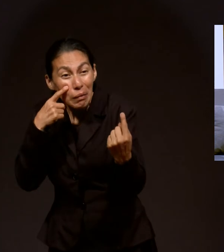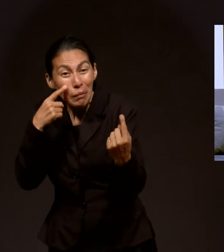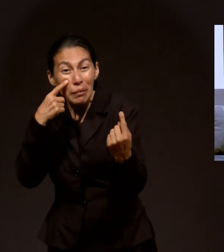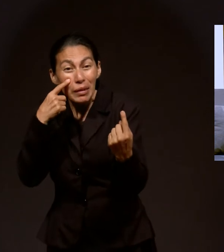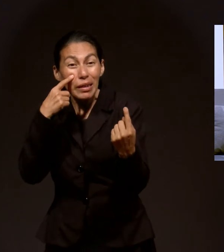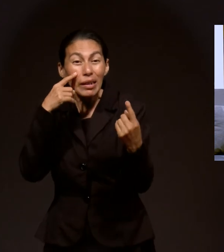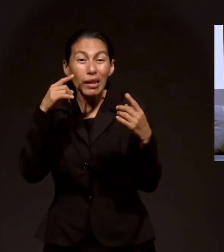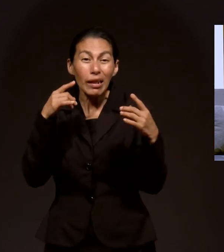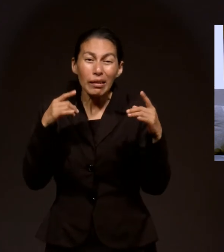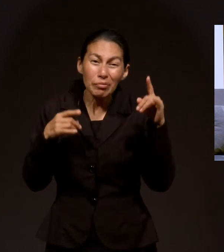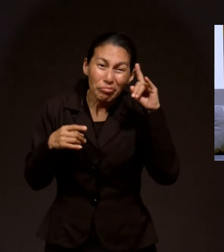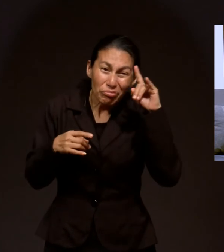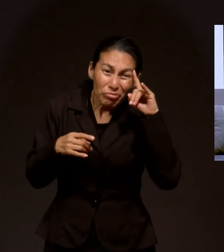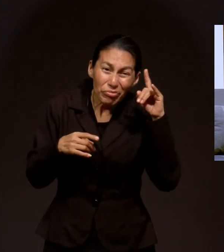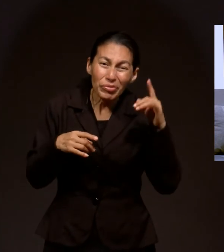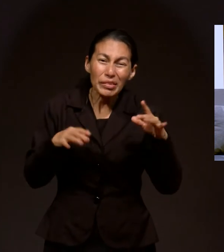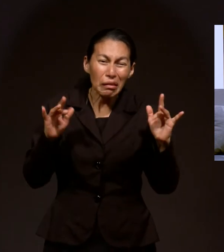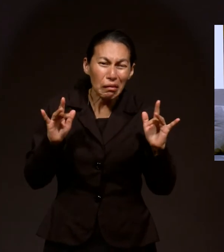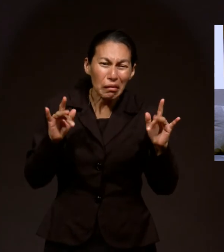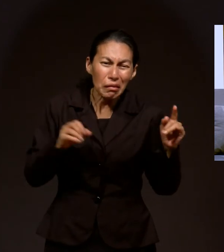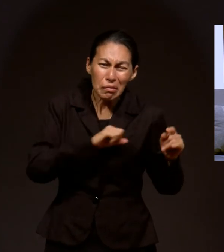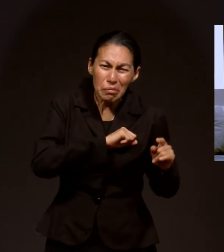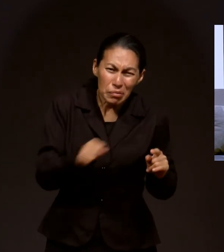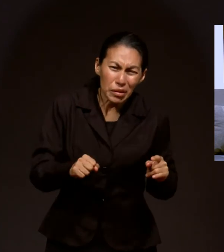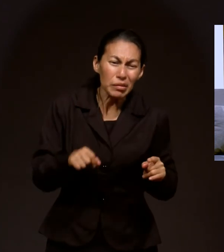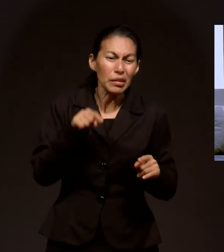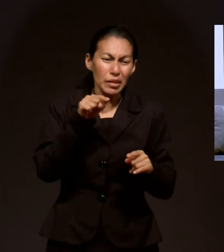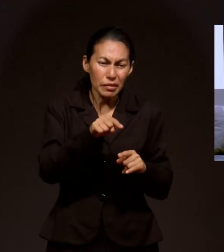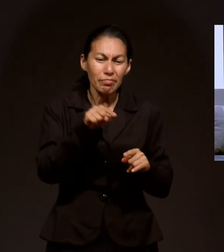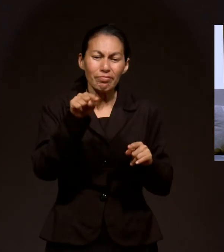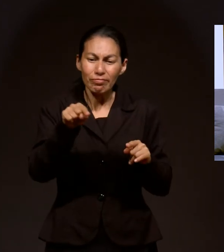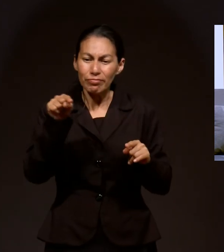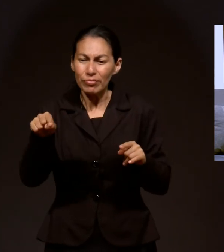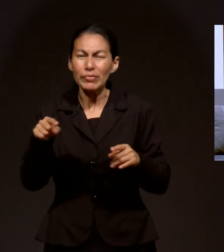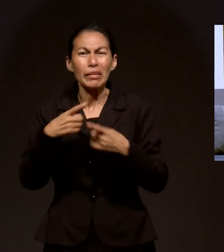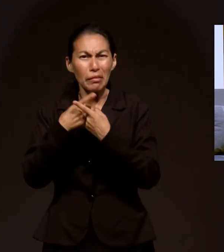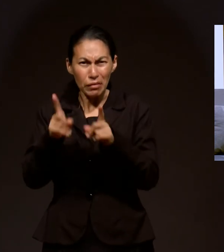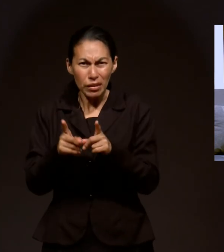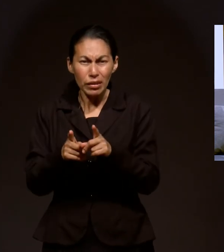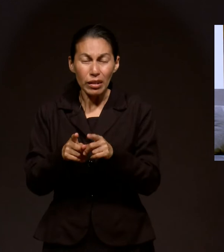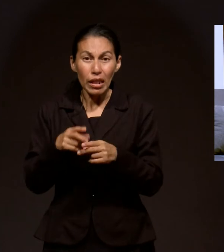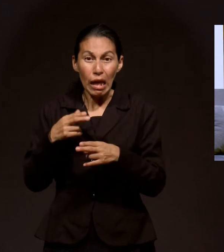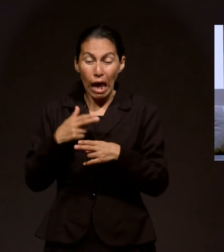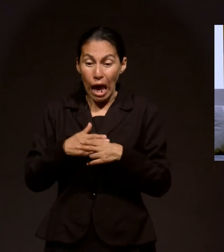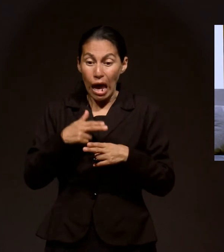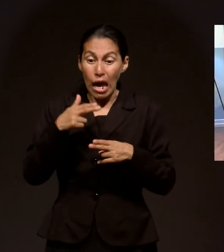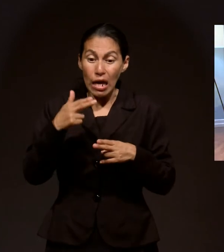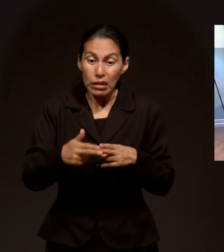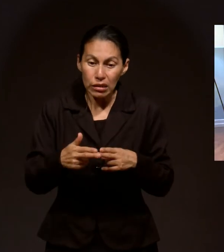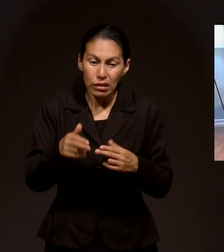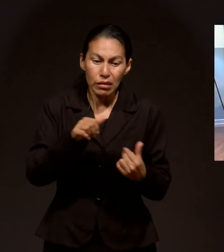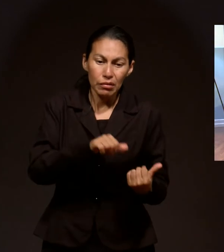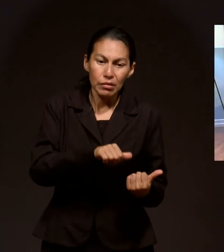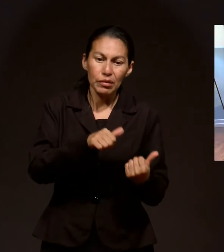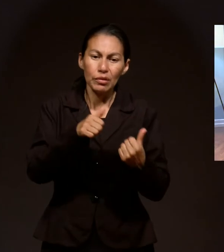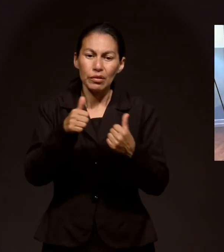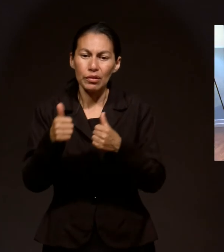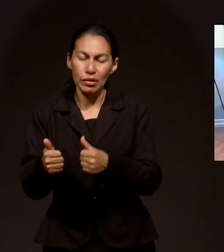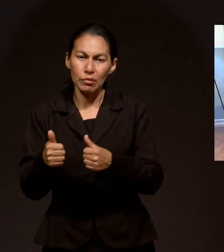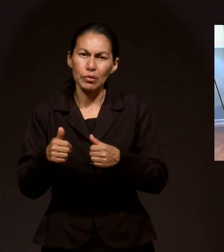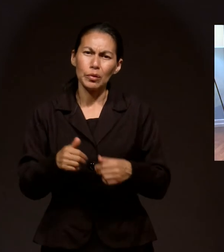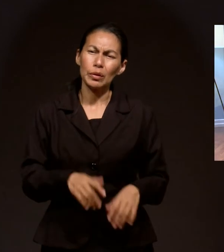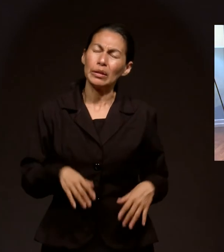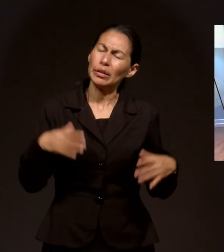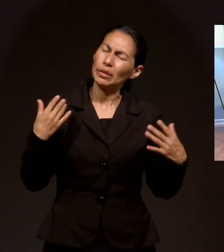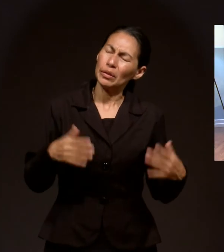mantuvieron en un momento de mucho susto, mucha angustia, mientras que lográbamos la transición hasta el bautismo. Tremendo. Eso